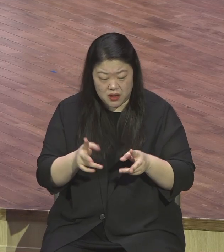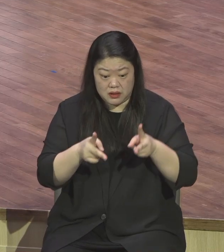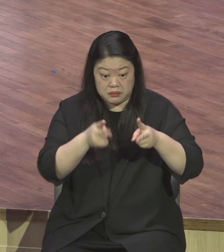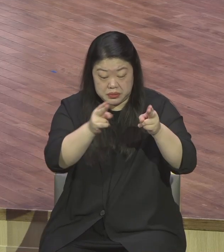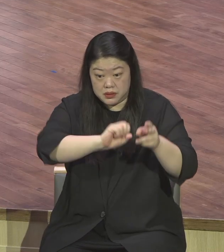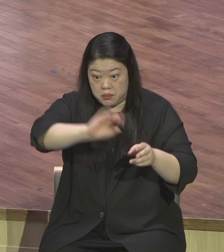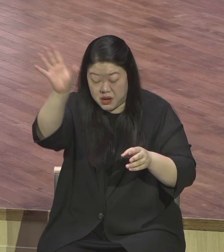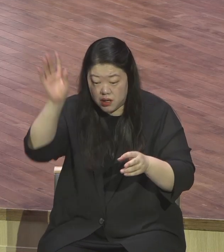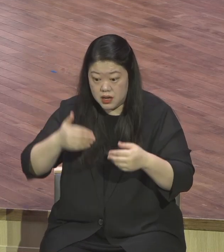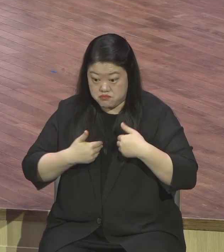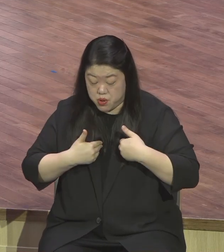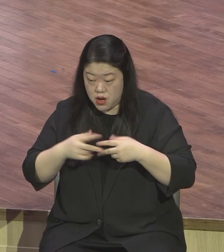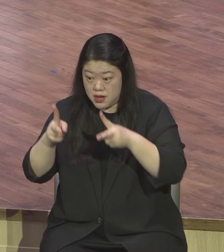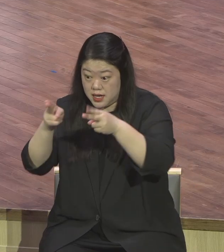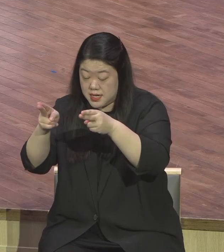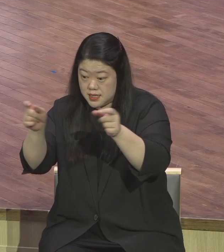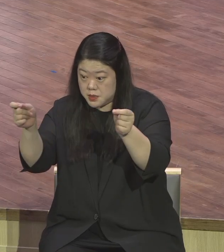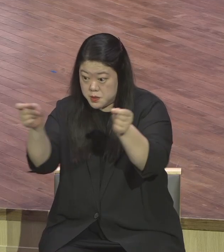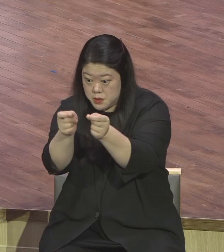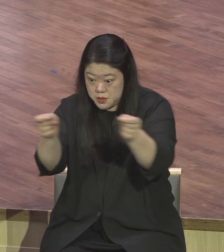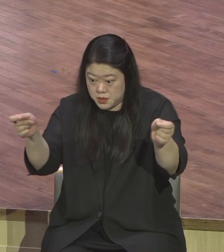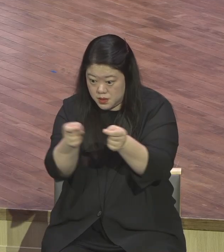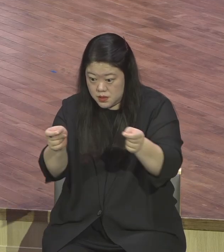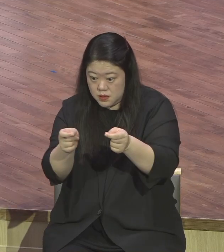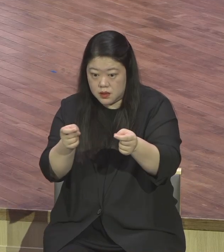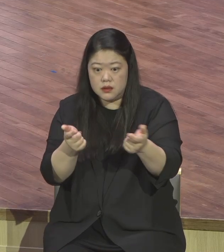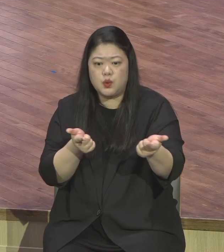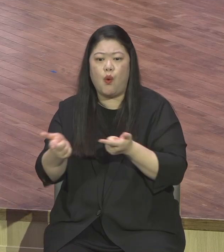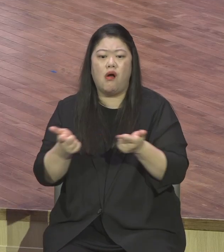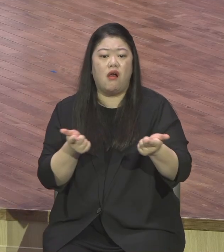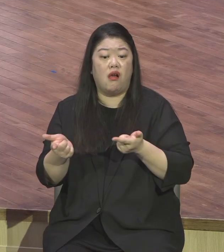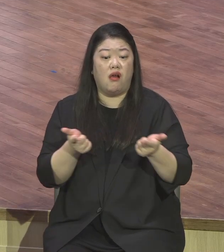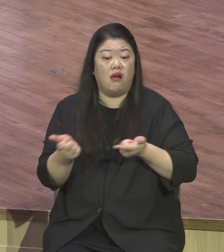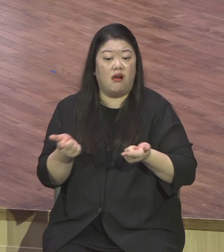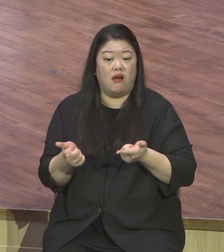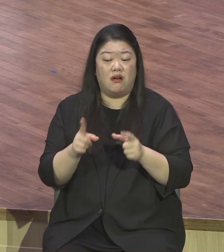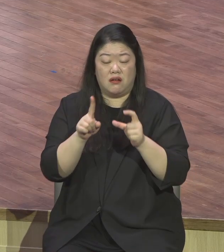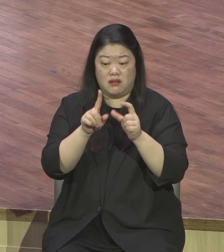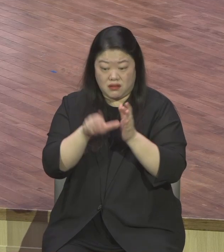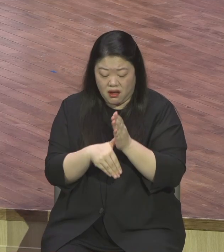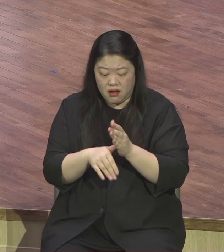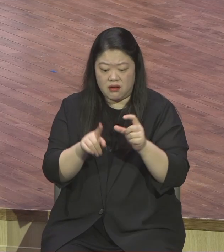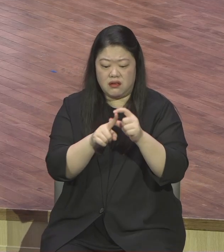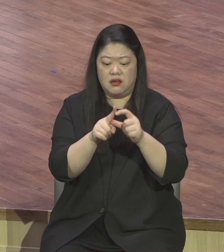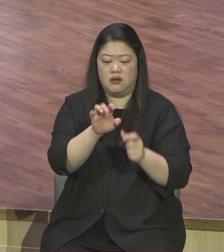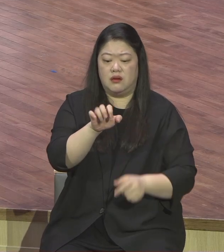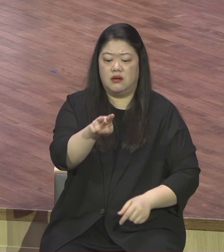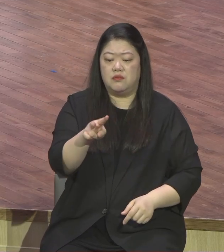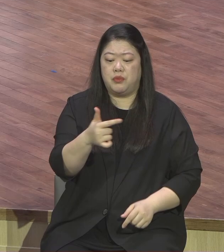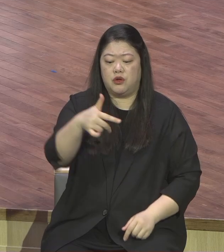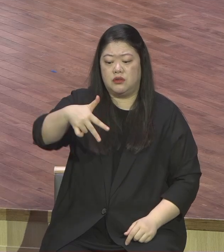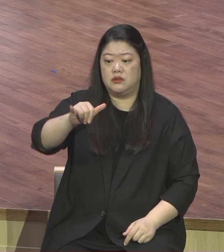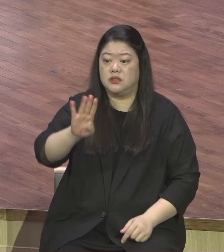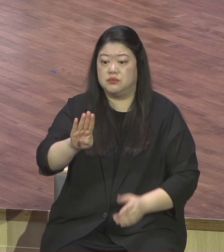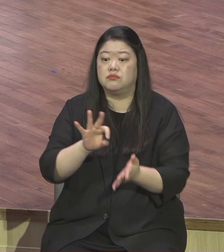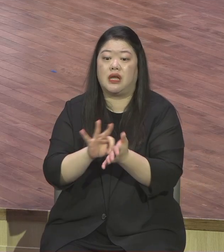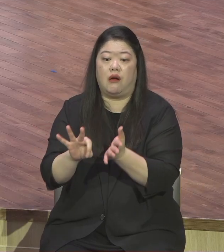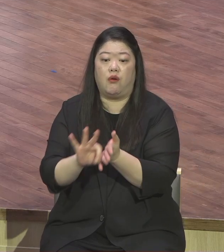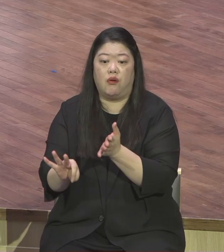편집을 어떻게 하냐 따라서 그 책이나 그 작품이 엄청난